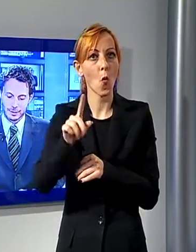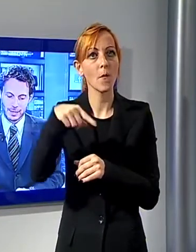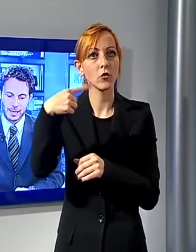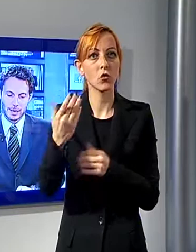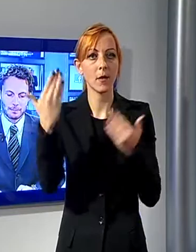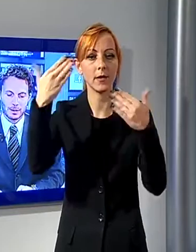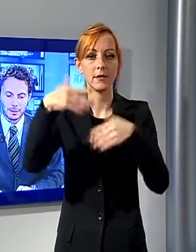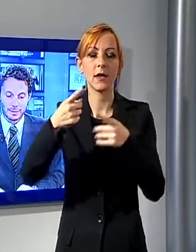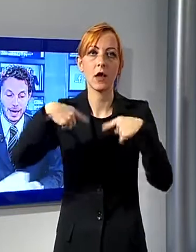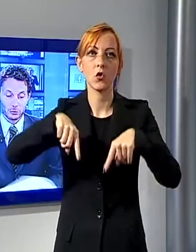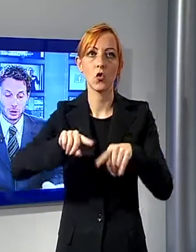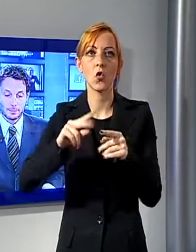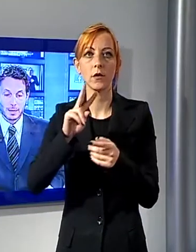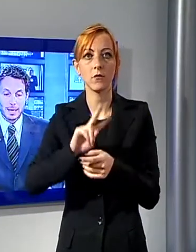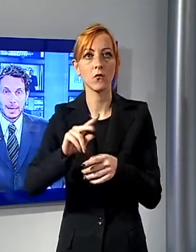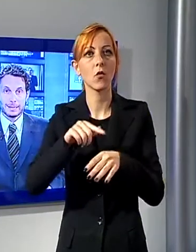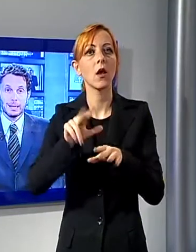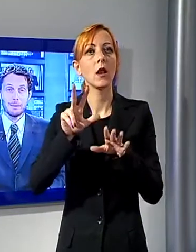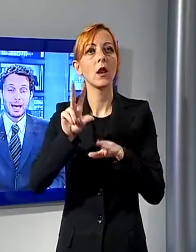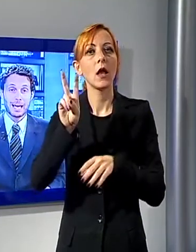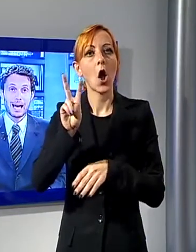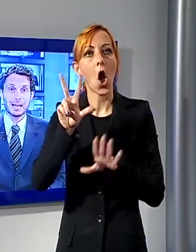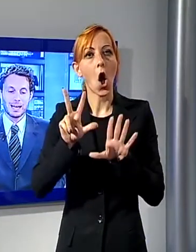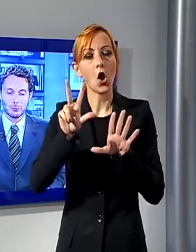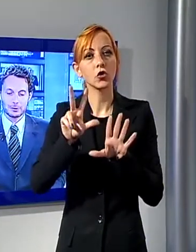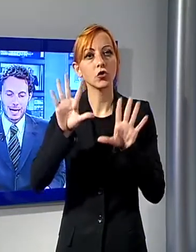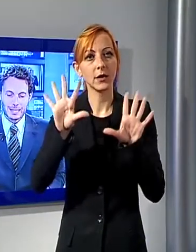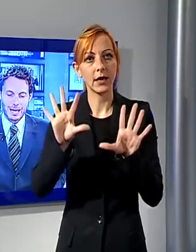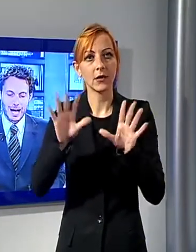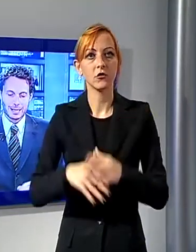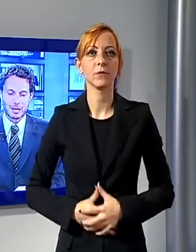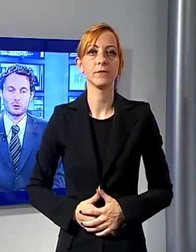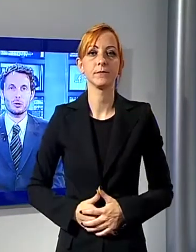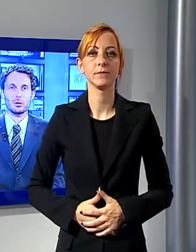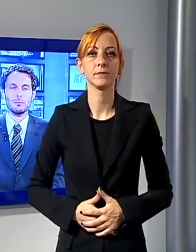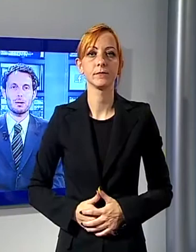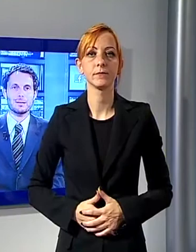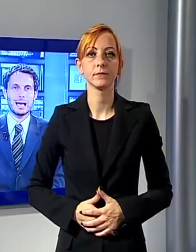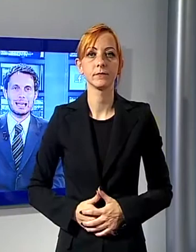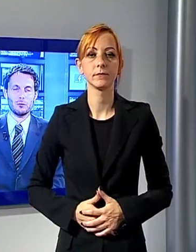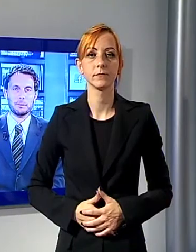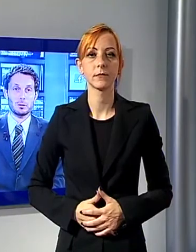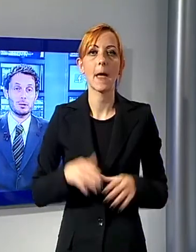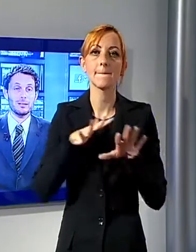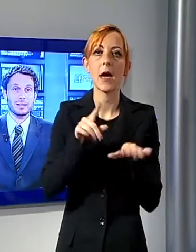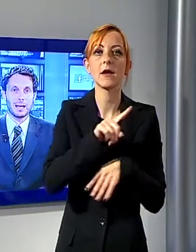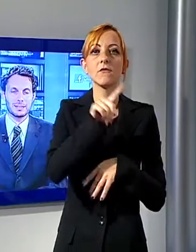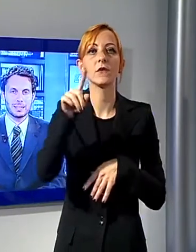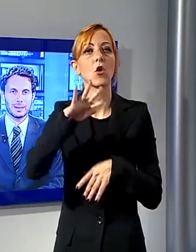e 10, dal mare alla montagna a Cascio di Molazzana dove il protagonista è stata la